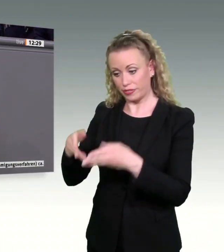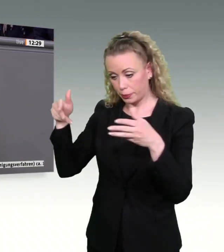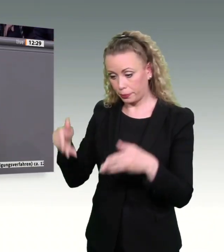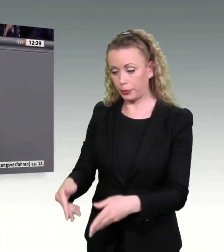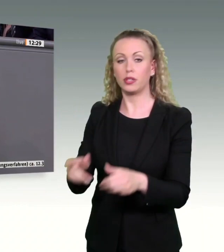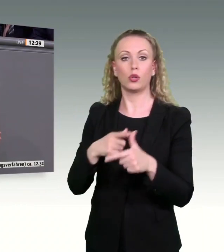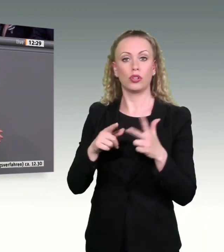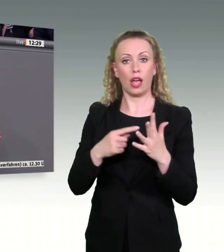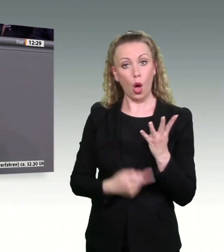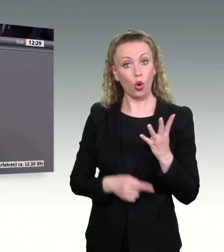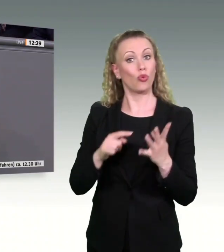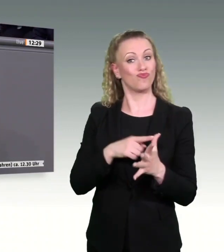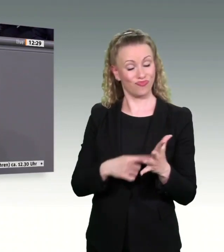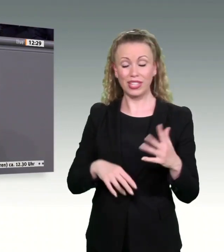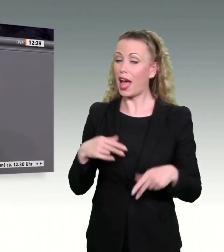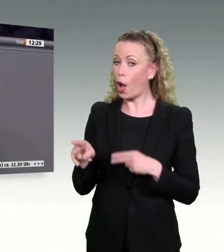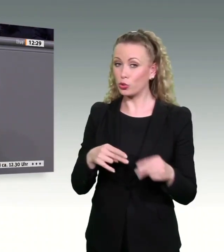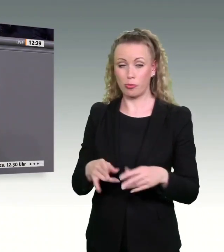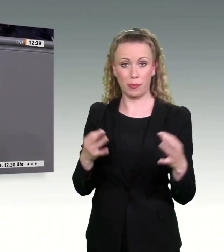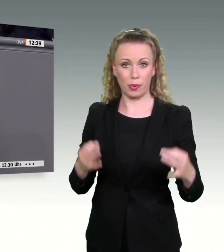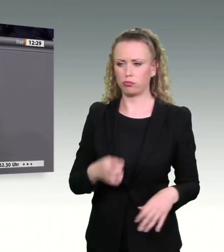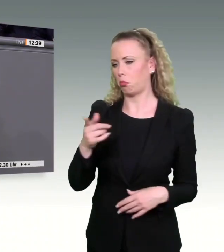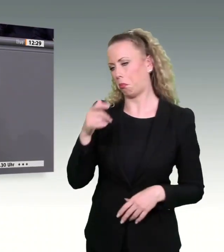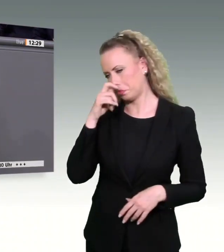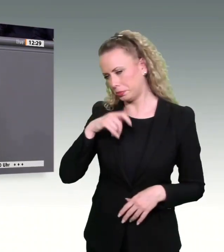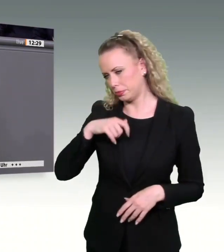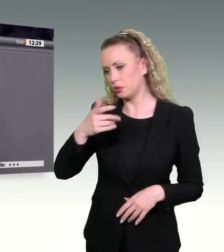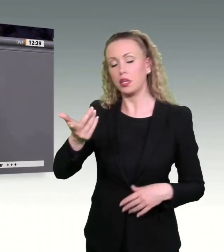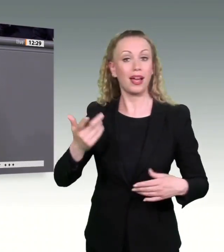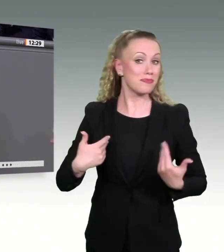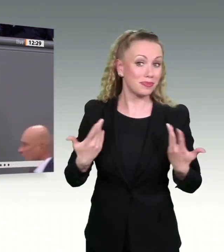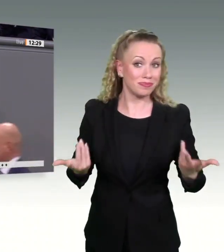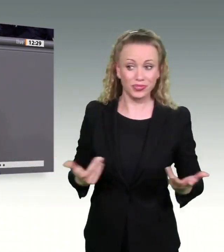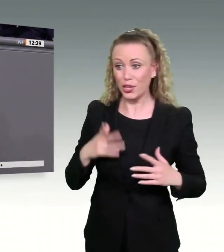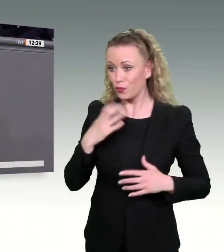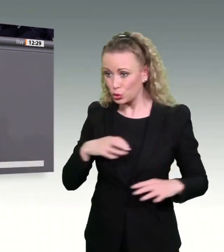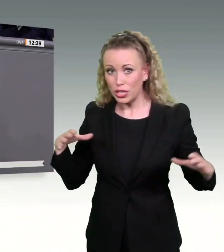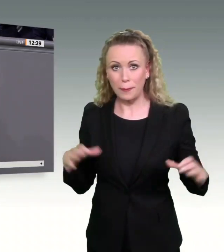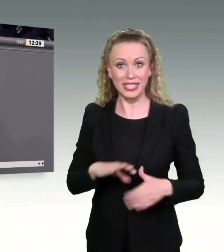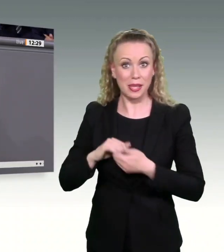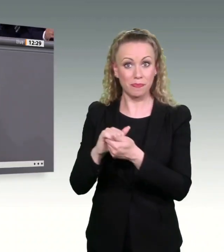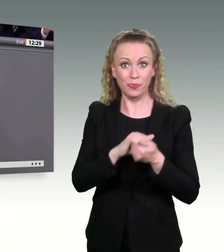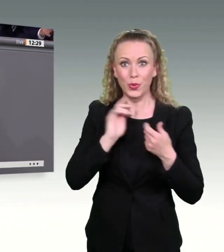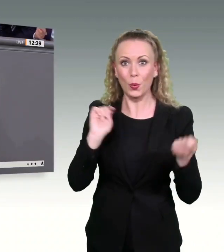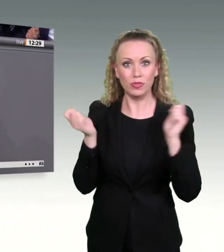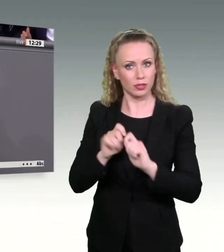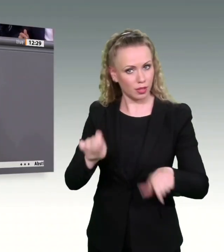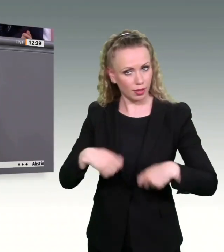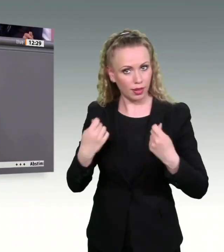Vorschläge gemacht. Sie machen sich hierüber lustig. Aber wenn wir es gemeinsam schaffen wollen, brauchen wir eben